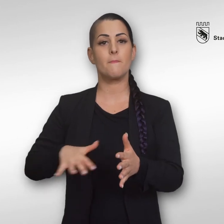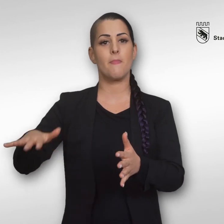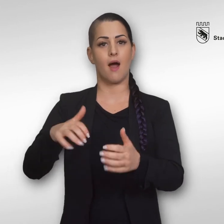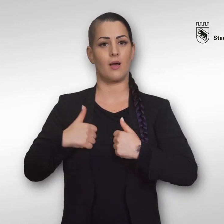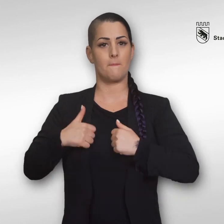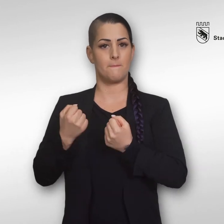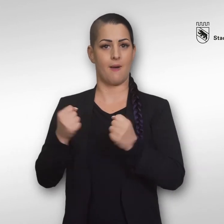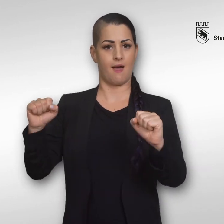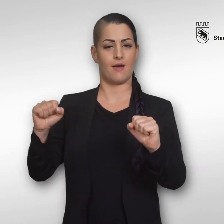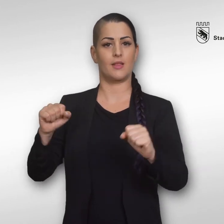Parkbad Münsingen